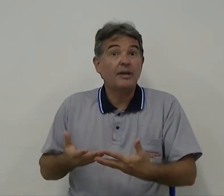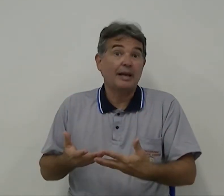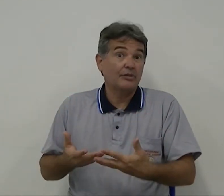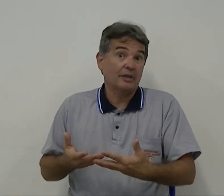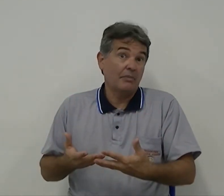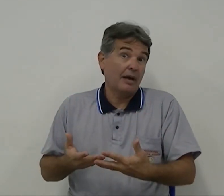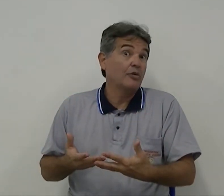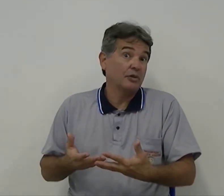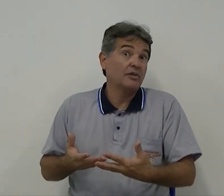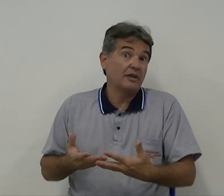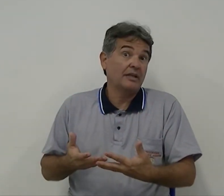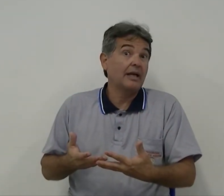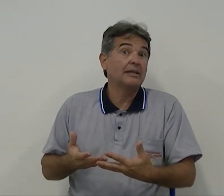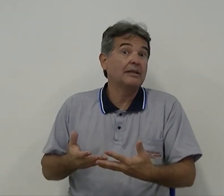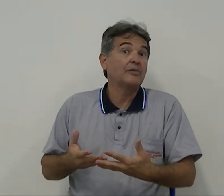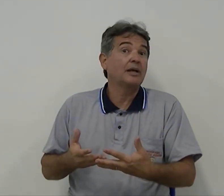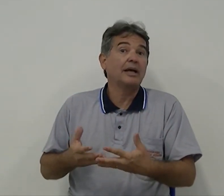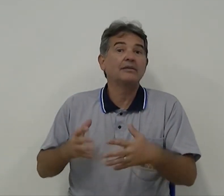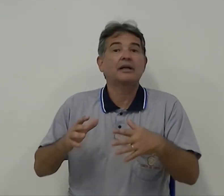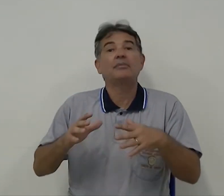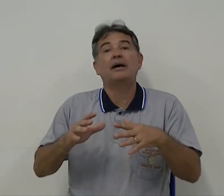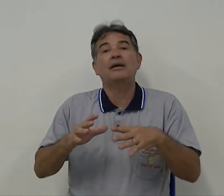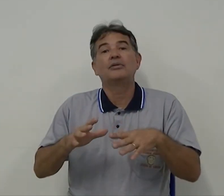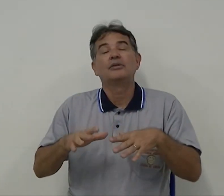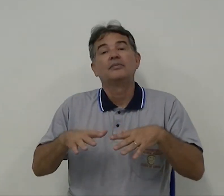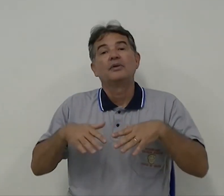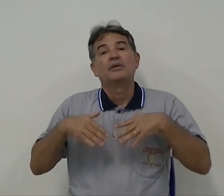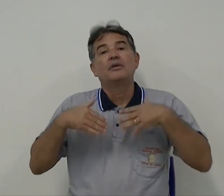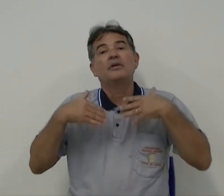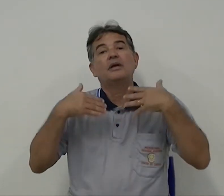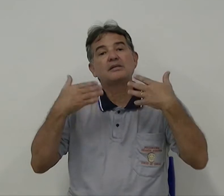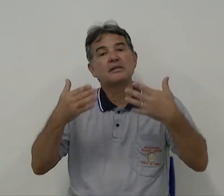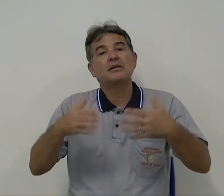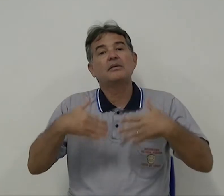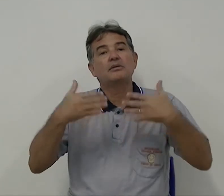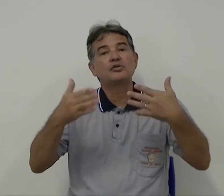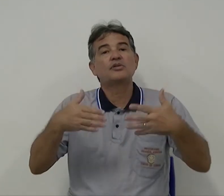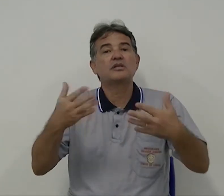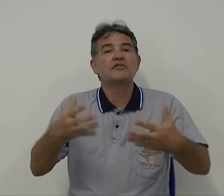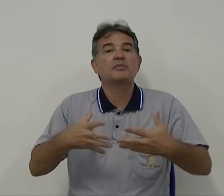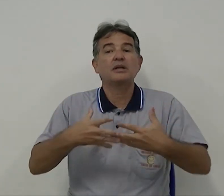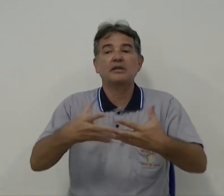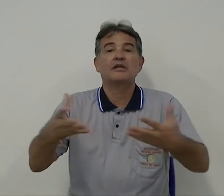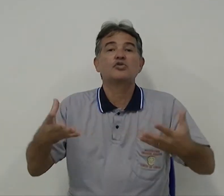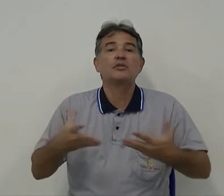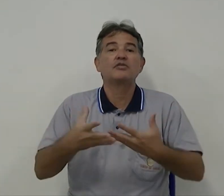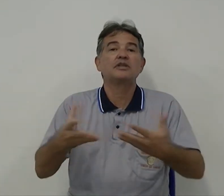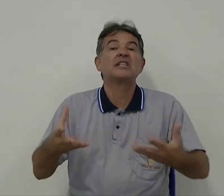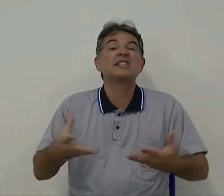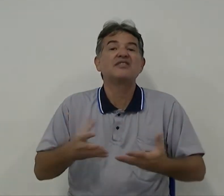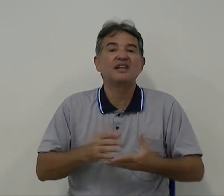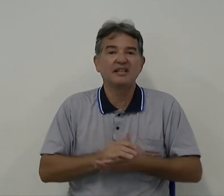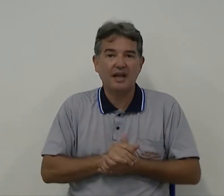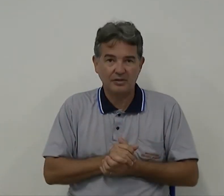mercado de trabalho, quando tiver na idade entrar no mercado de trabalho, e assim sucessivamente na sua vida de civilidade.